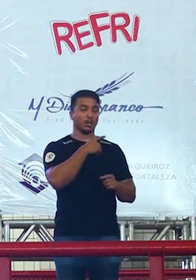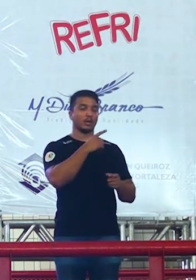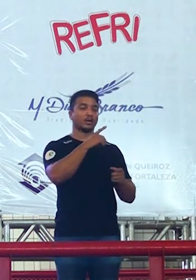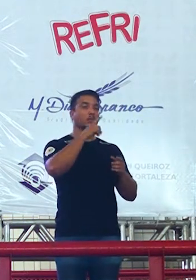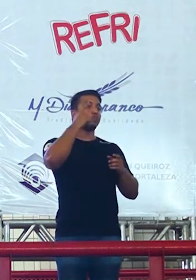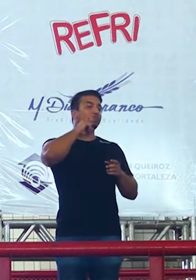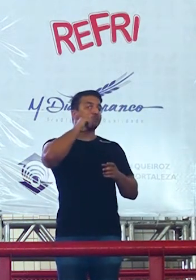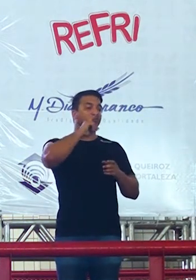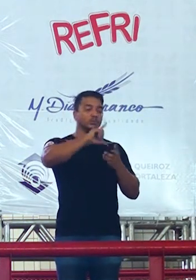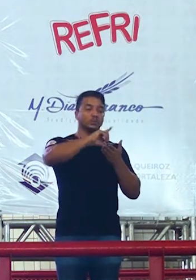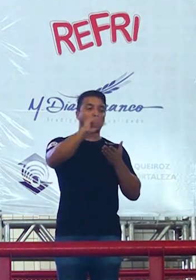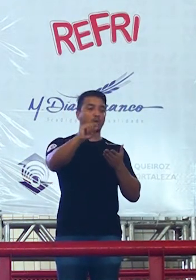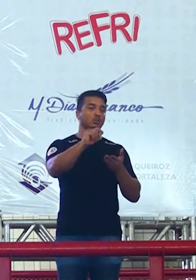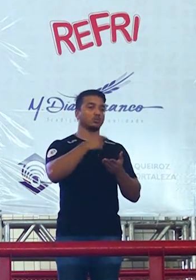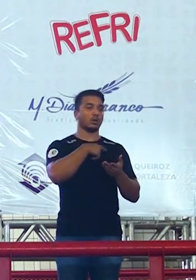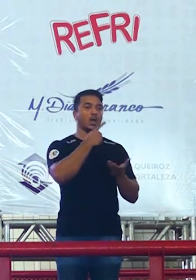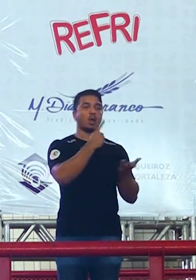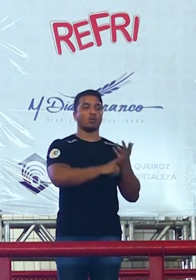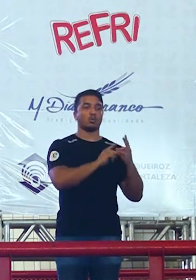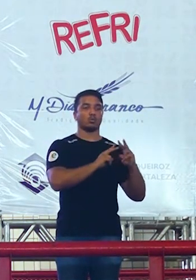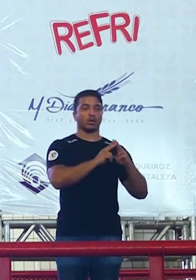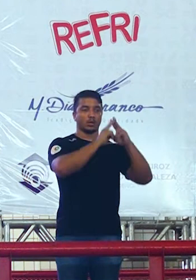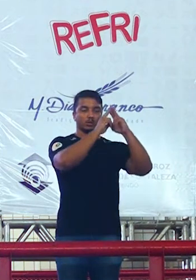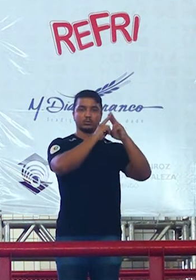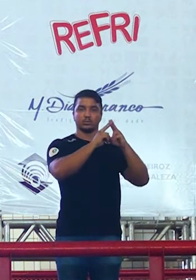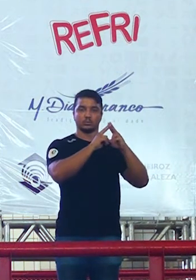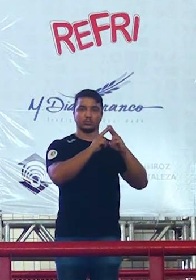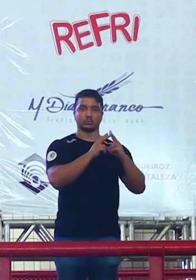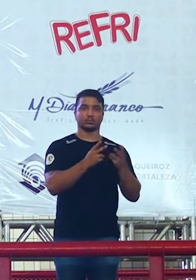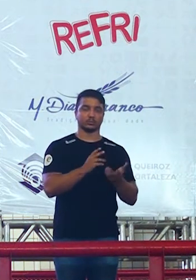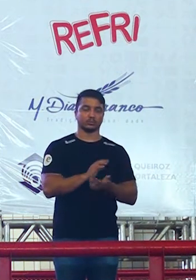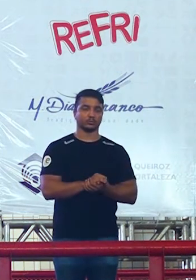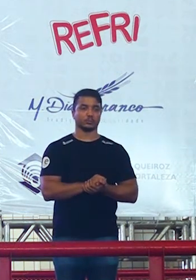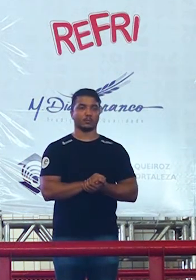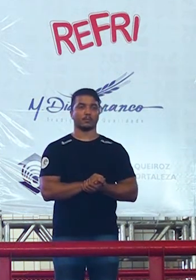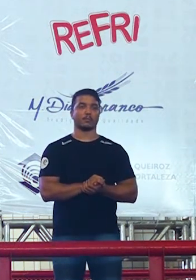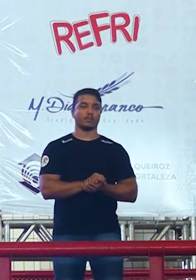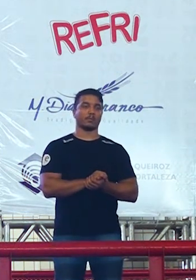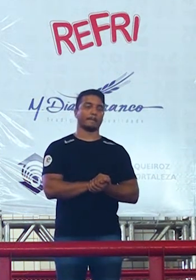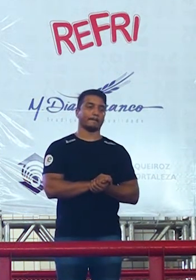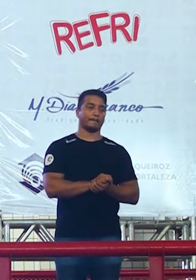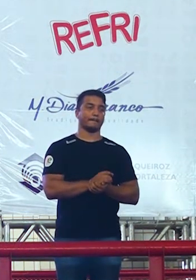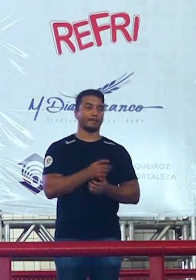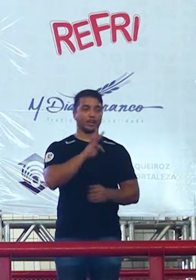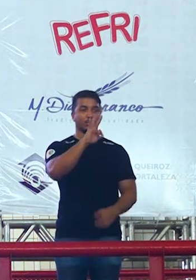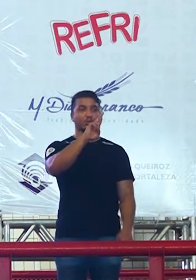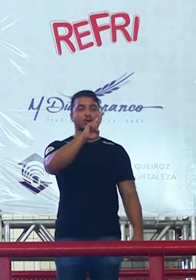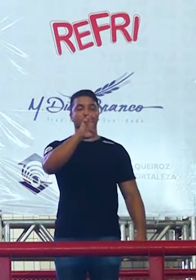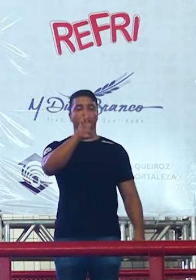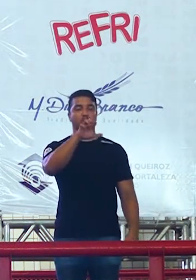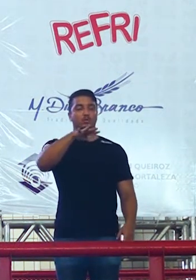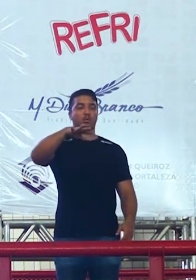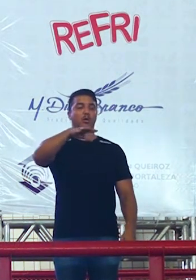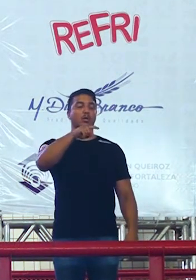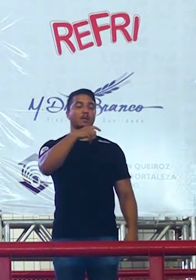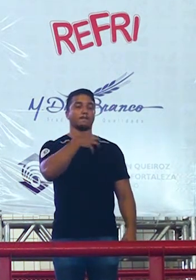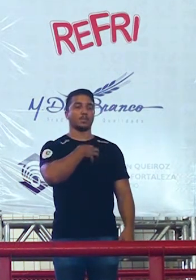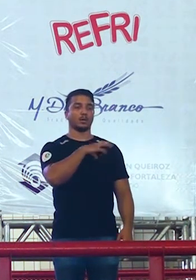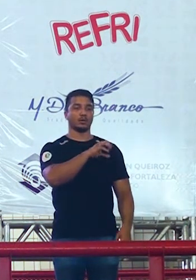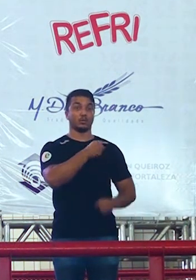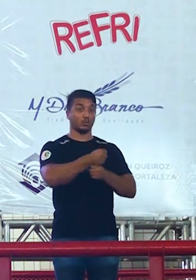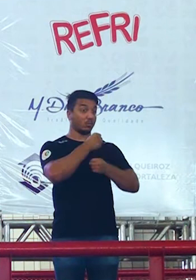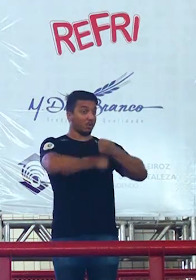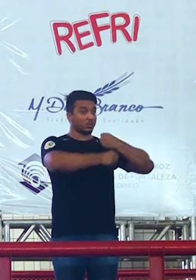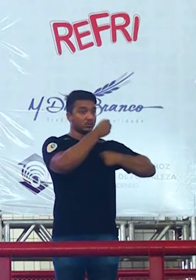dos Estados Unidos do acordo de Paris tema de concurso público Tribunal Regional Eleitoral Bahia ano